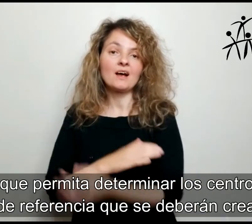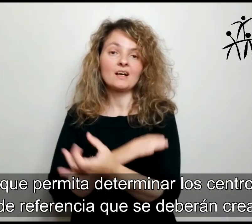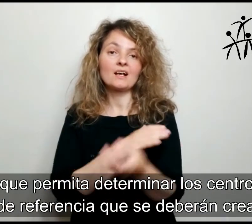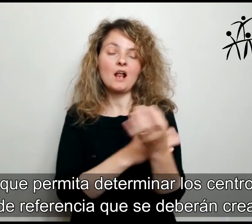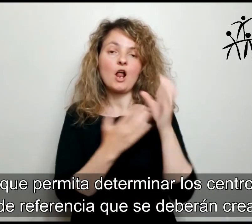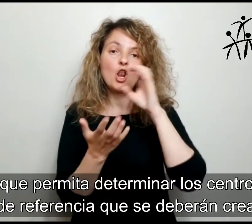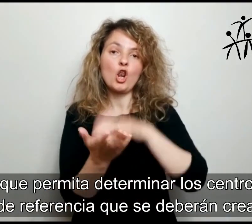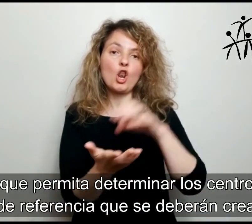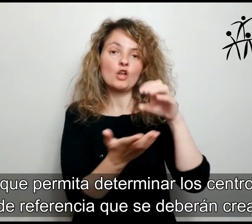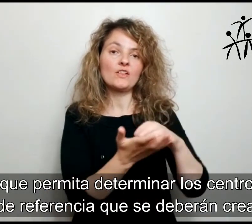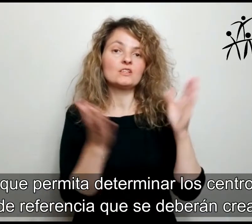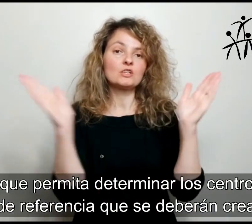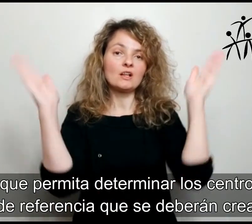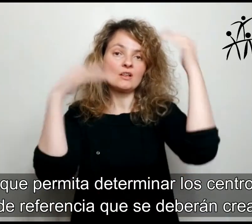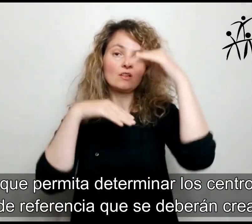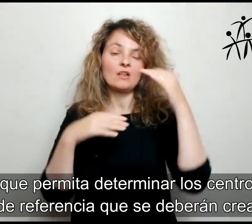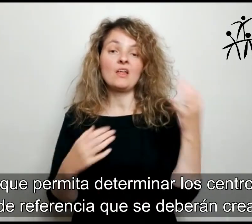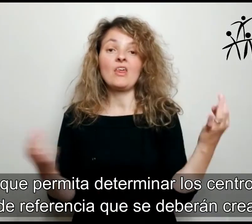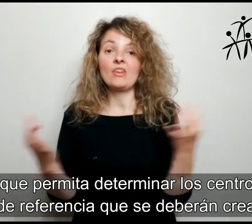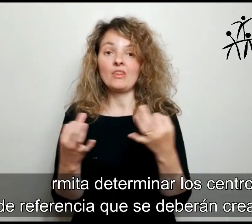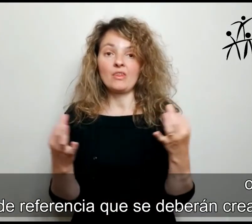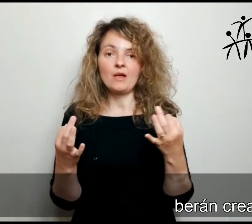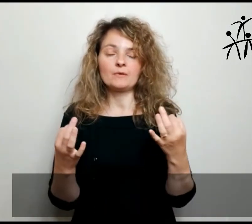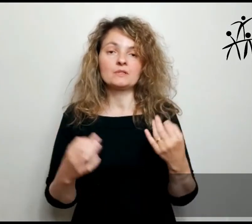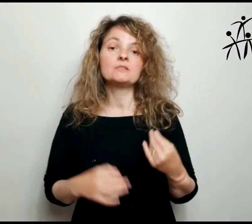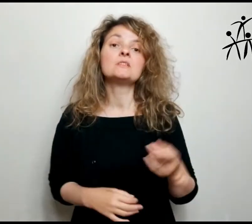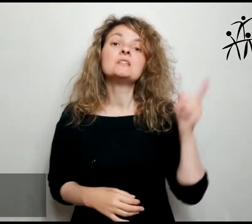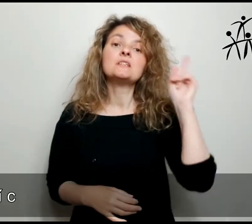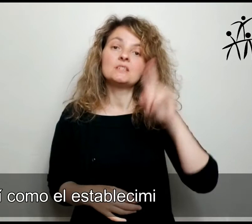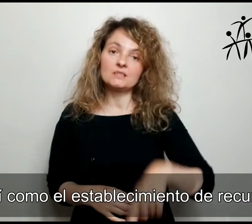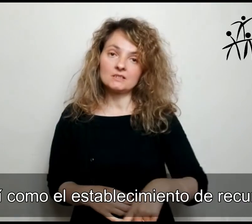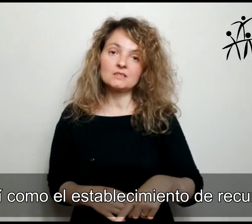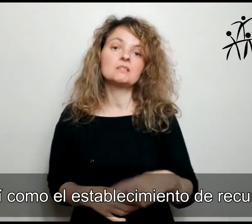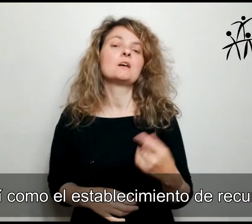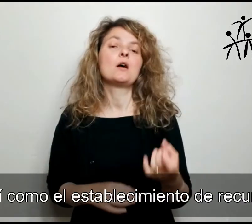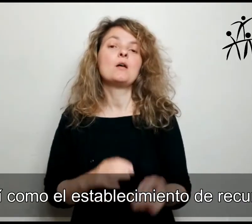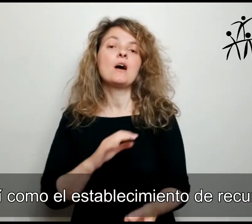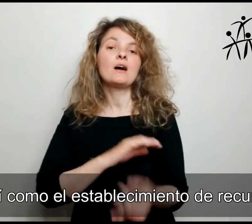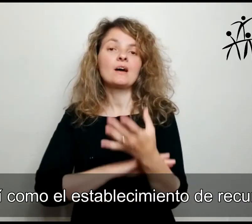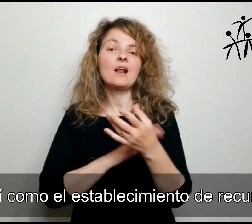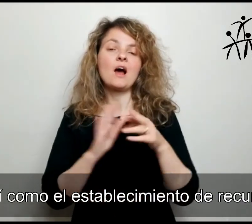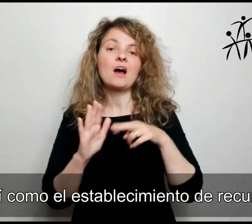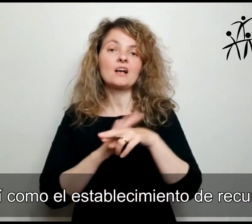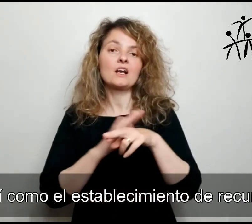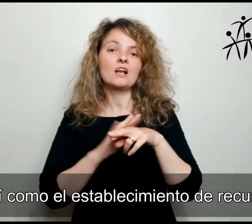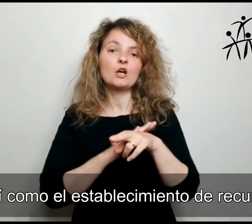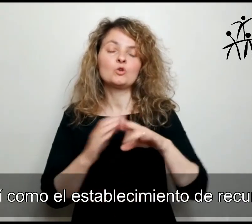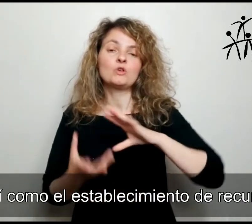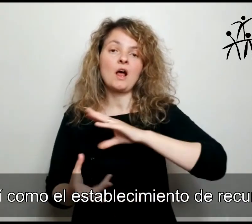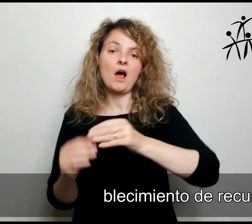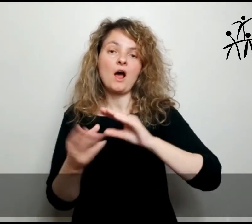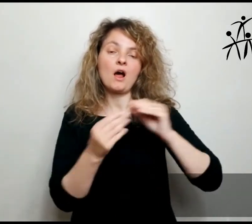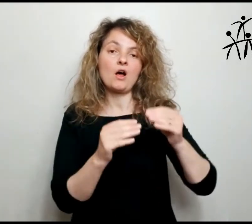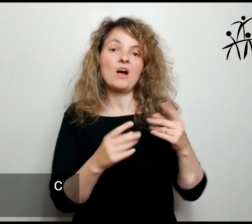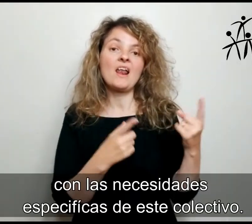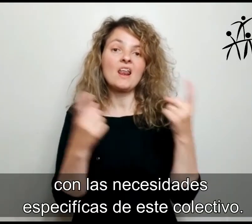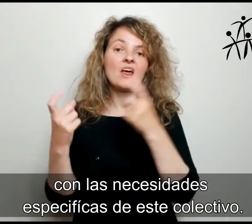que se deberán crear, así como el establecimiento de recursos acordes con las necesidades específicas de este